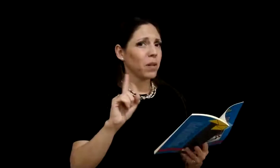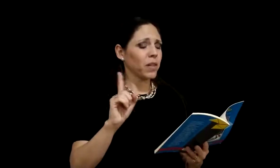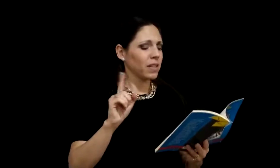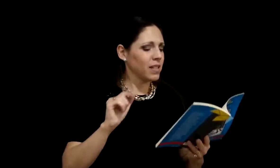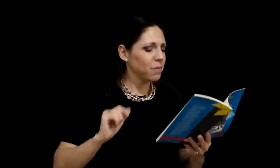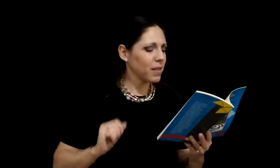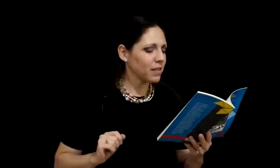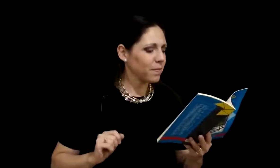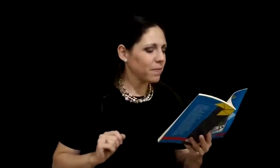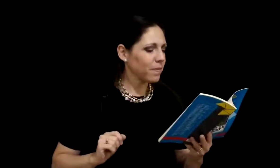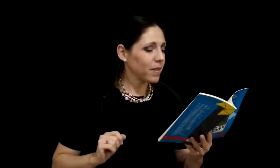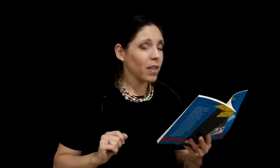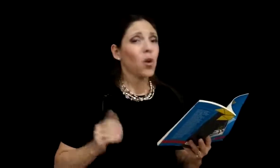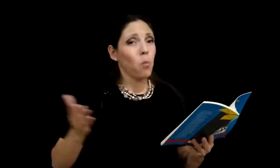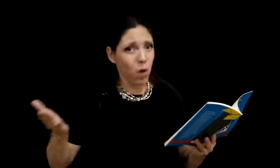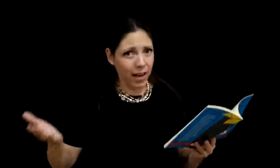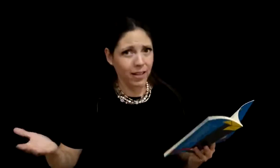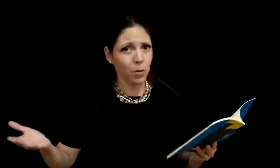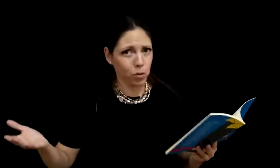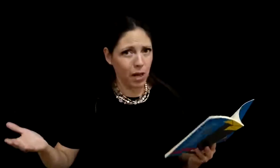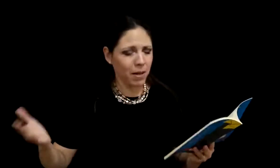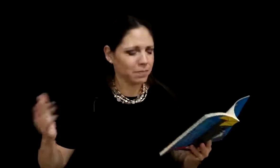perfectísimas, como a él le gustaba.